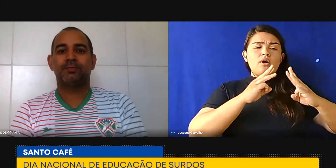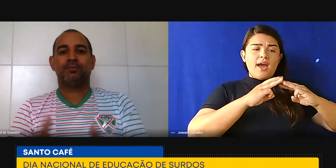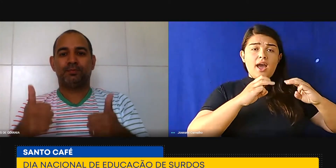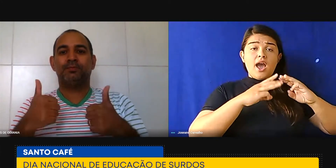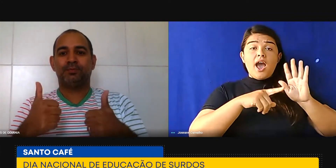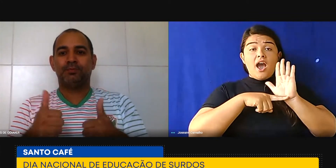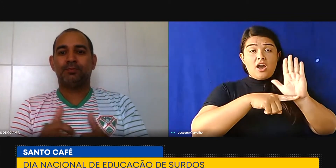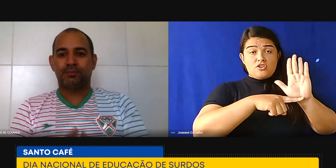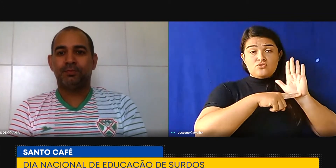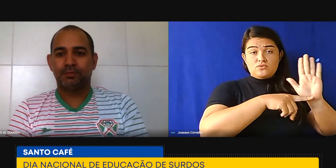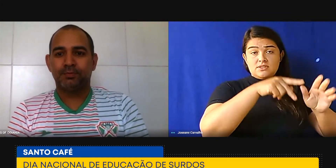deficiência auditiva?